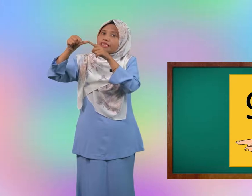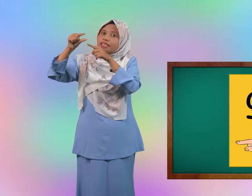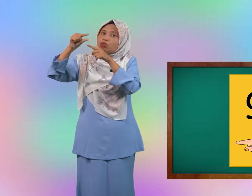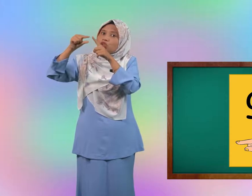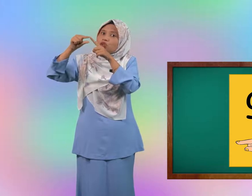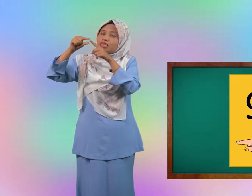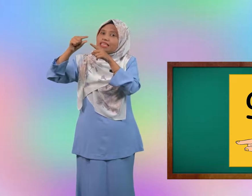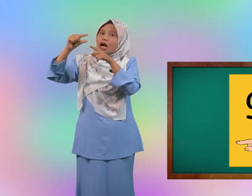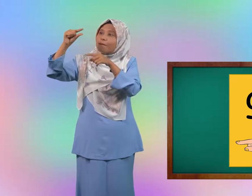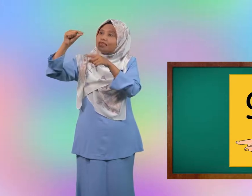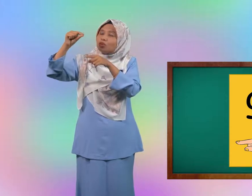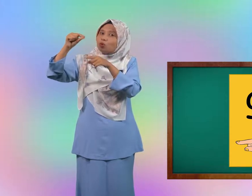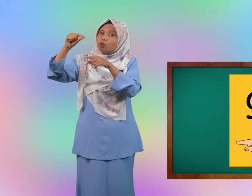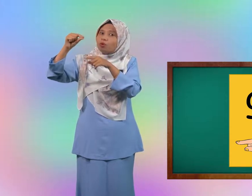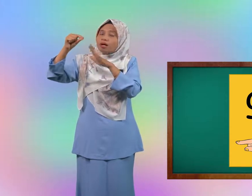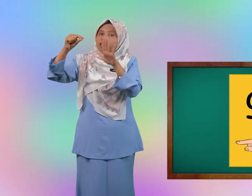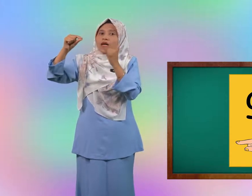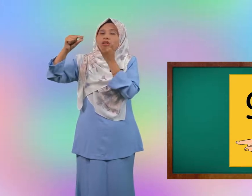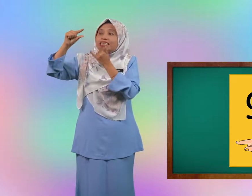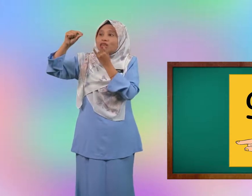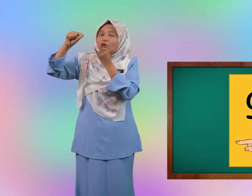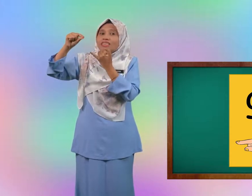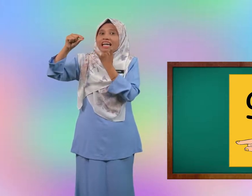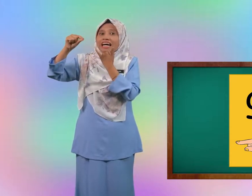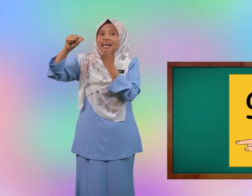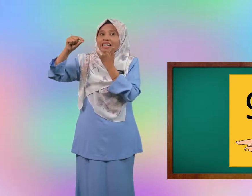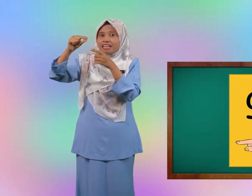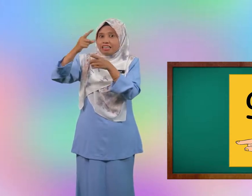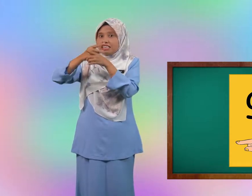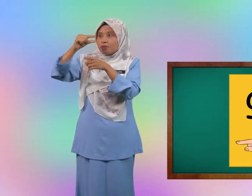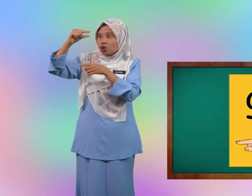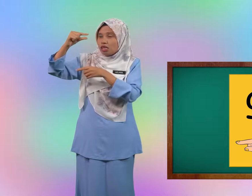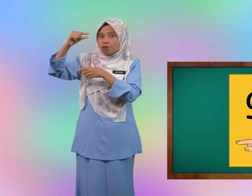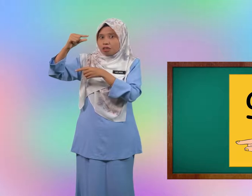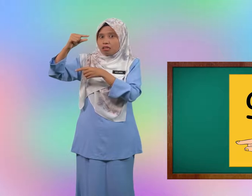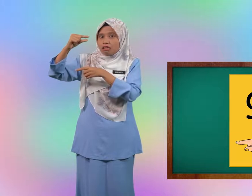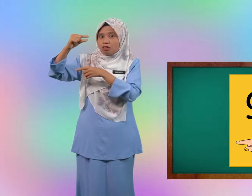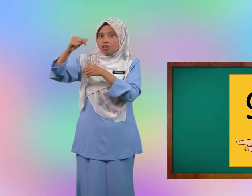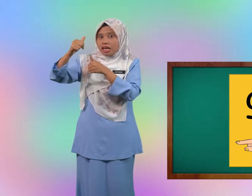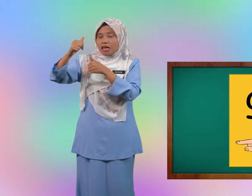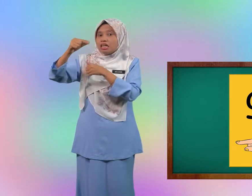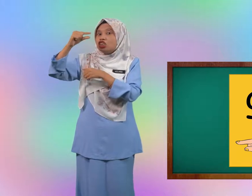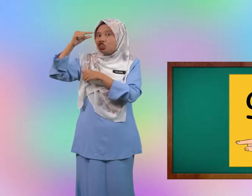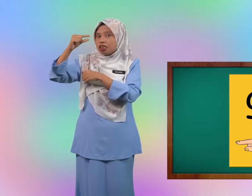terlunjuk tidak bersentuh. Tak boleh sentuh. Salah. Yang ini yang betul. Macam ni. Okey? G.